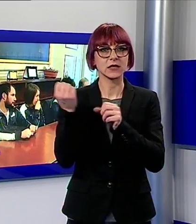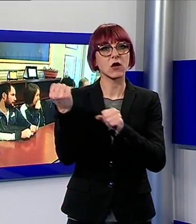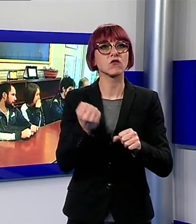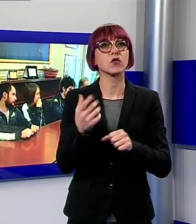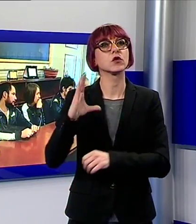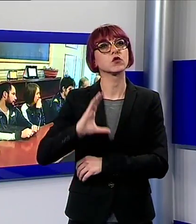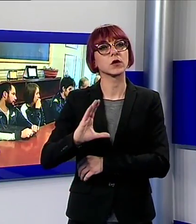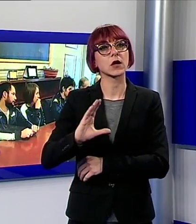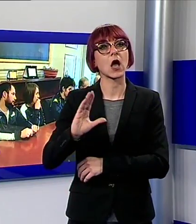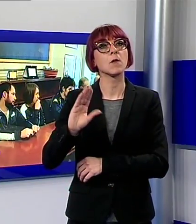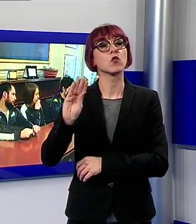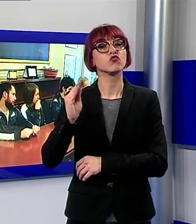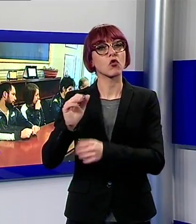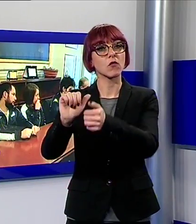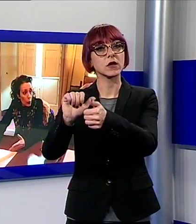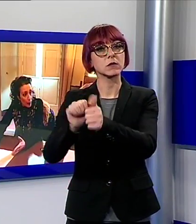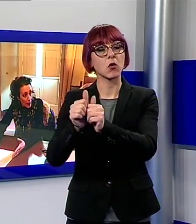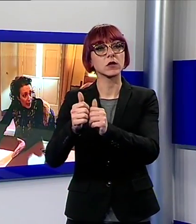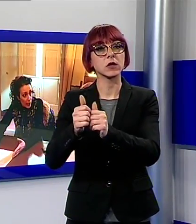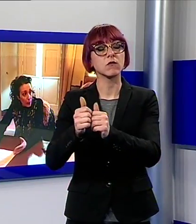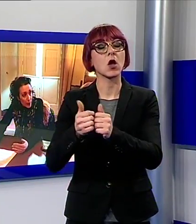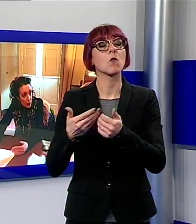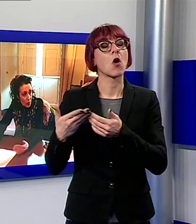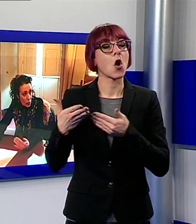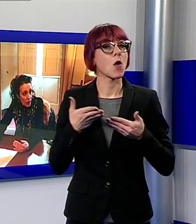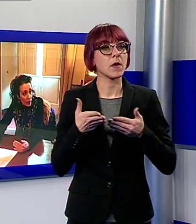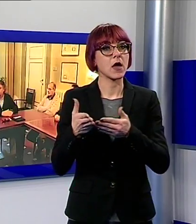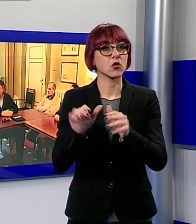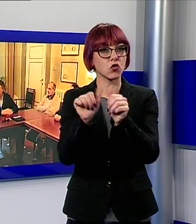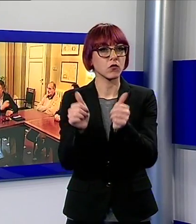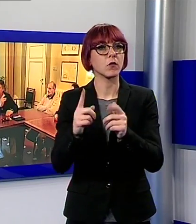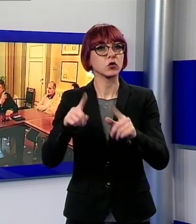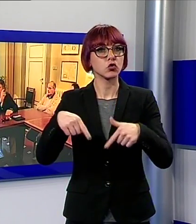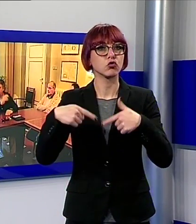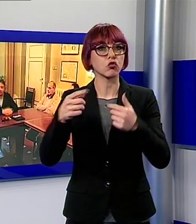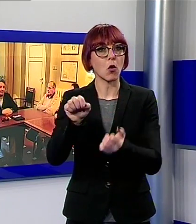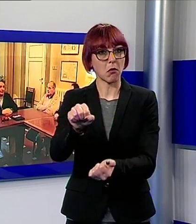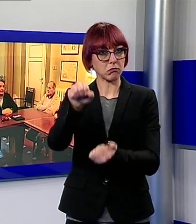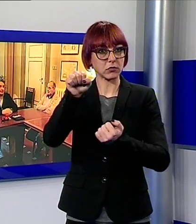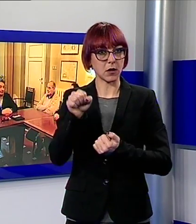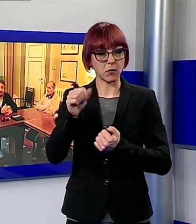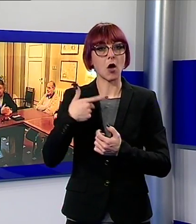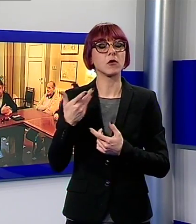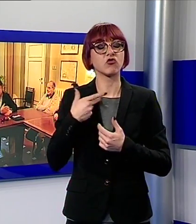giovani sportivi potranno seguire il proprio percorso formativo anche dopo il diploma con corsi di laurea e master